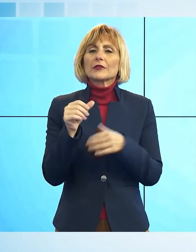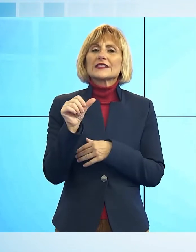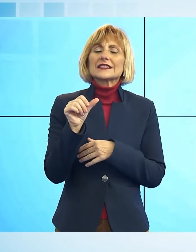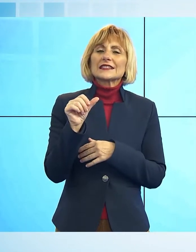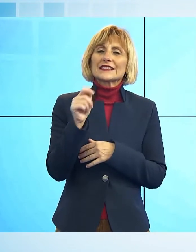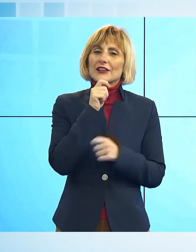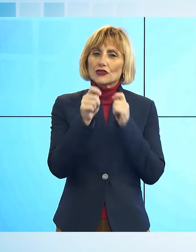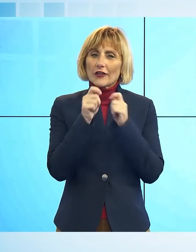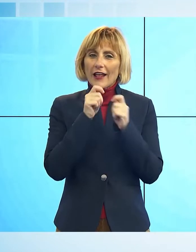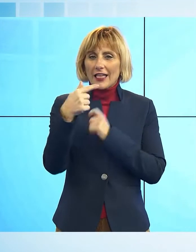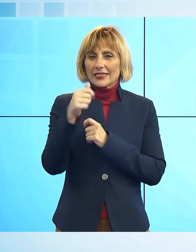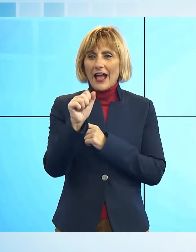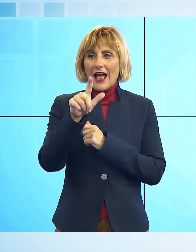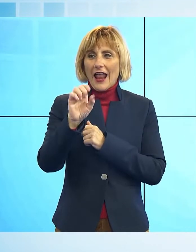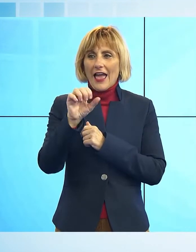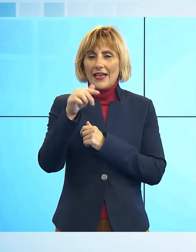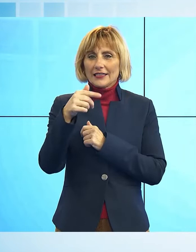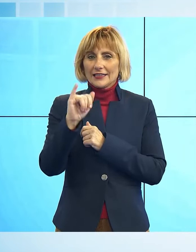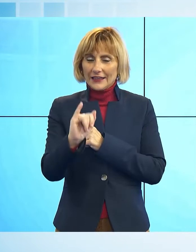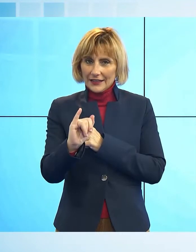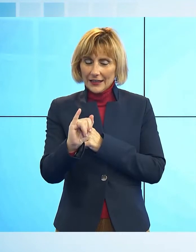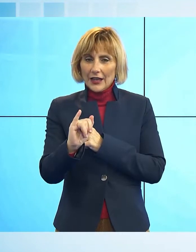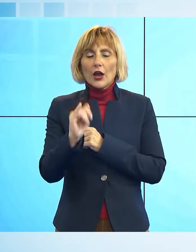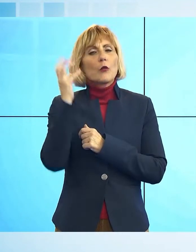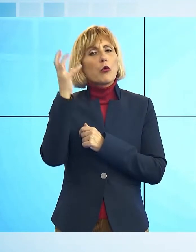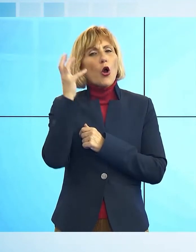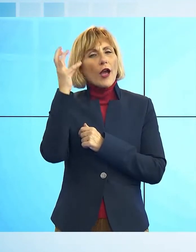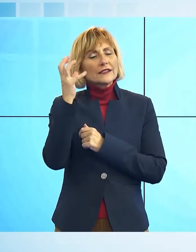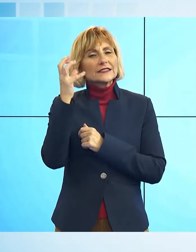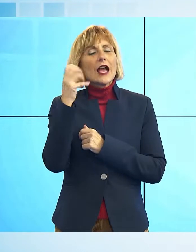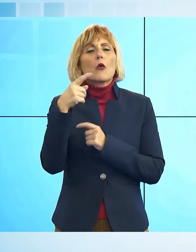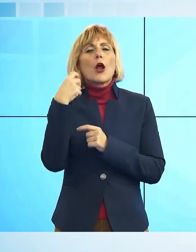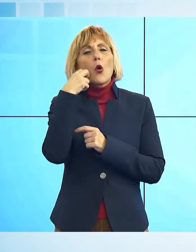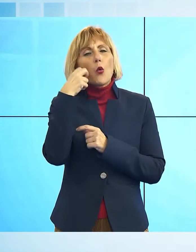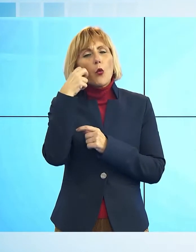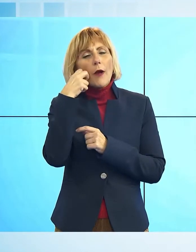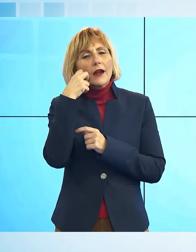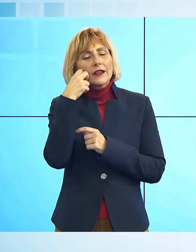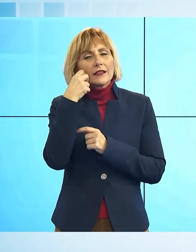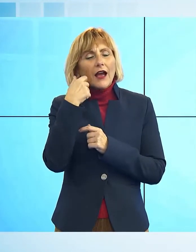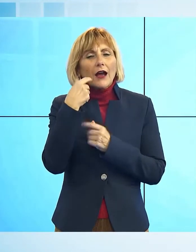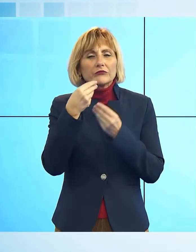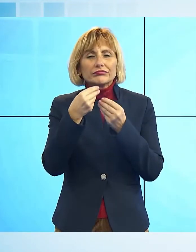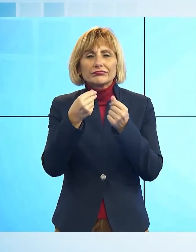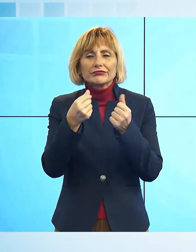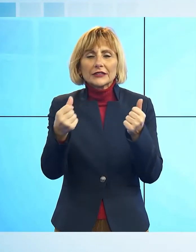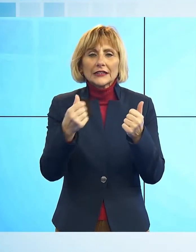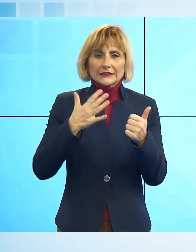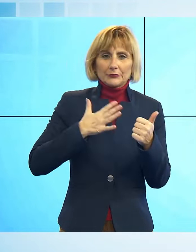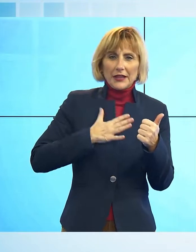la lucida analisi attraverso la poesia di una umanità alla deriva dove speranza e ribellione sono unite